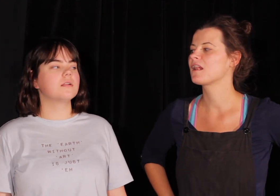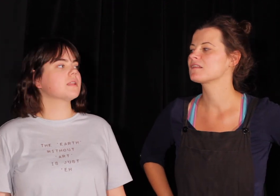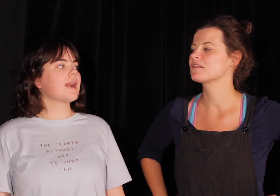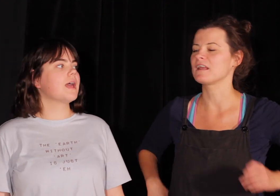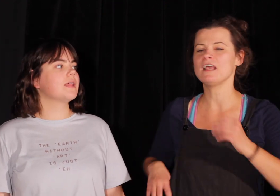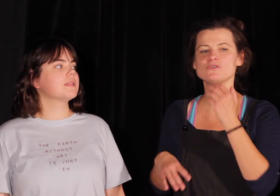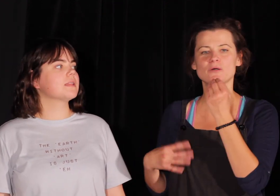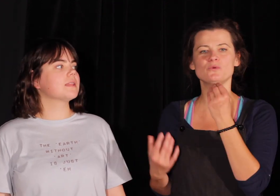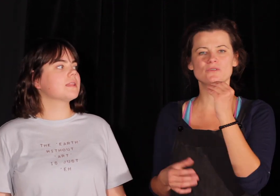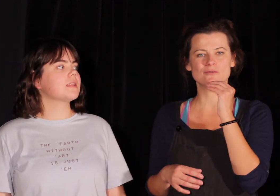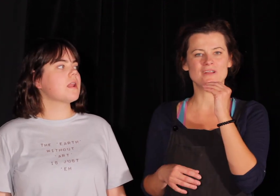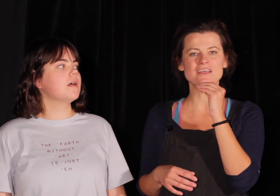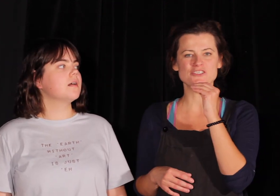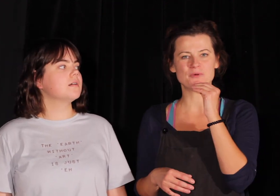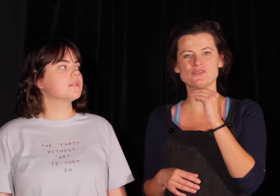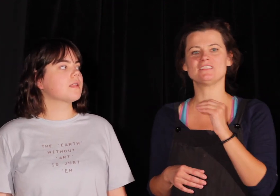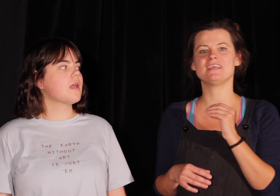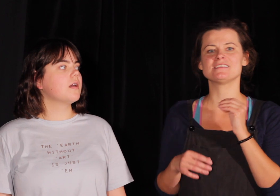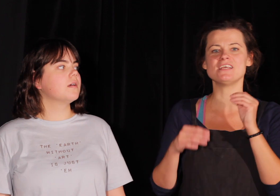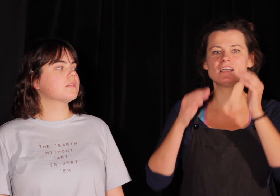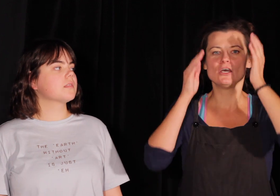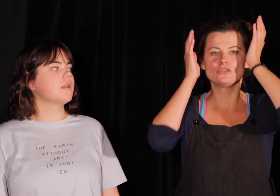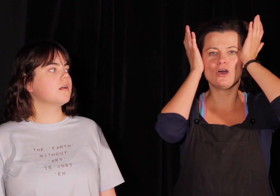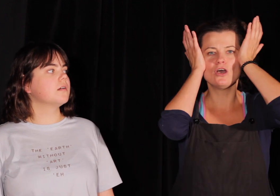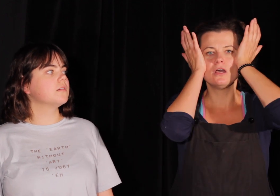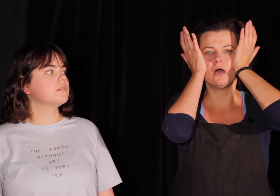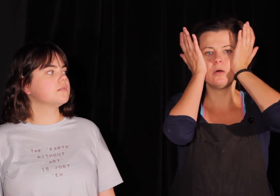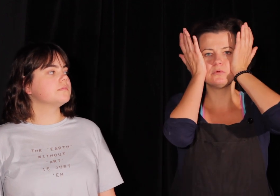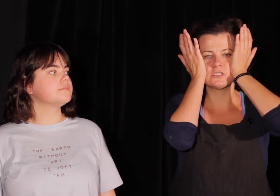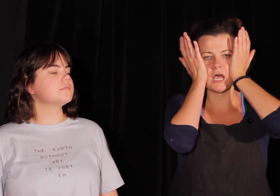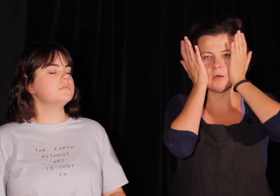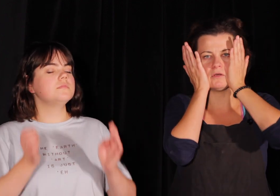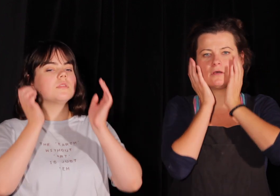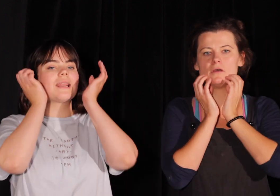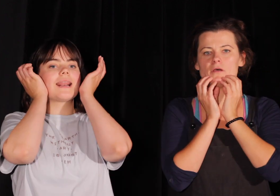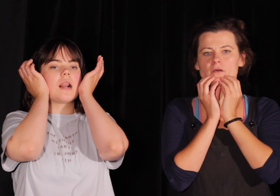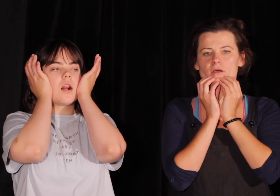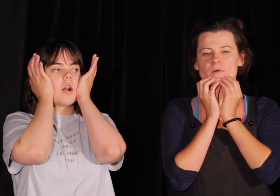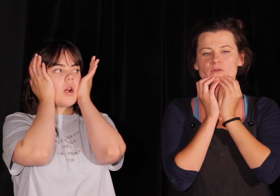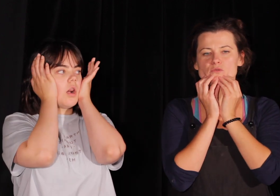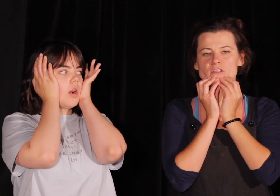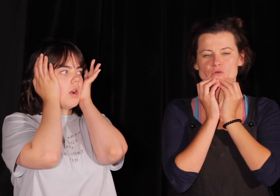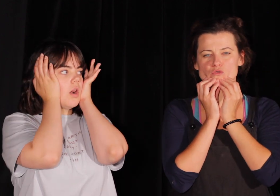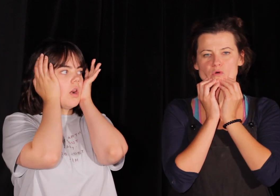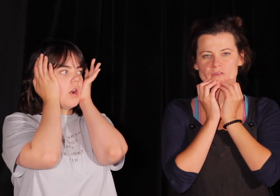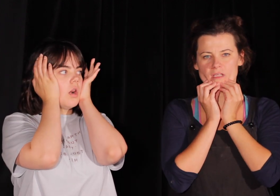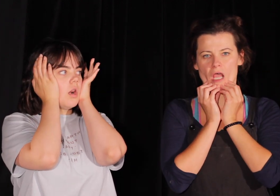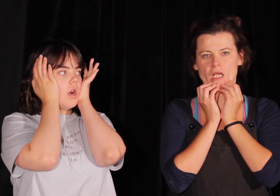I jak już się uda i się położy ten języczek, to opuszczamy po prostu naszą żuchwę, tak?